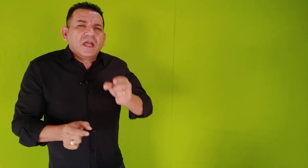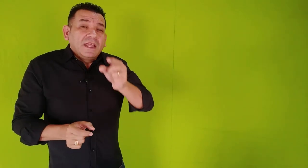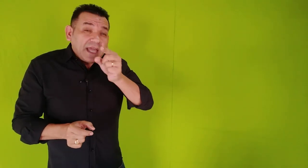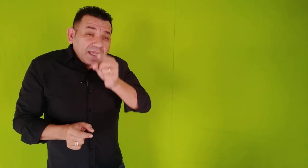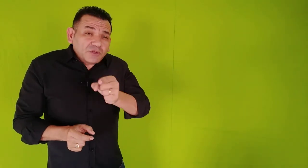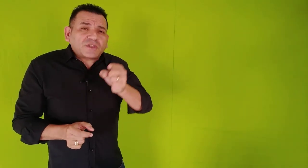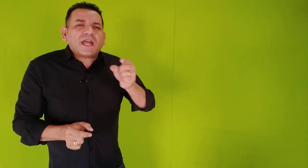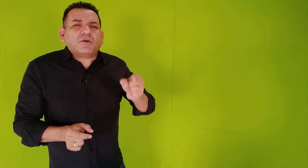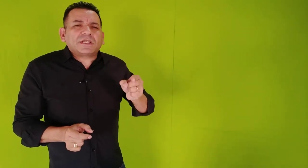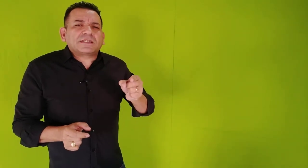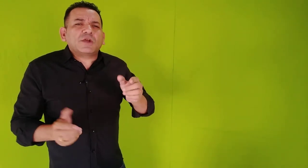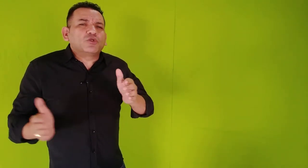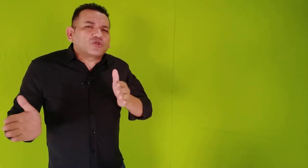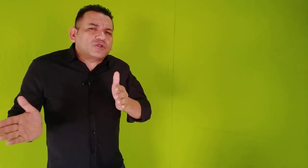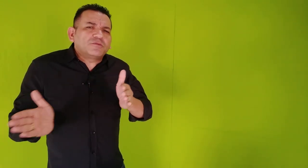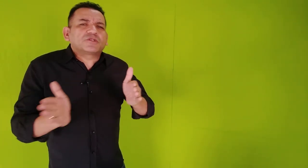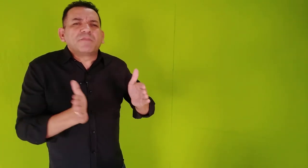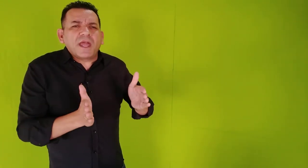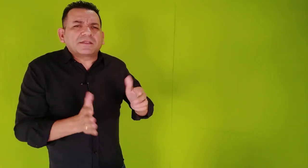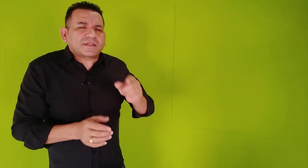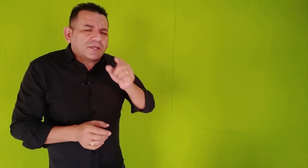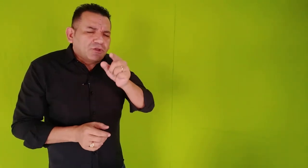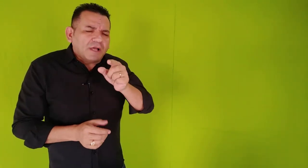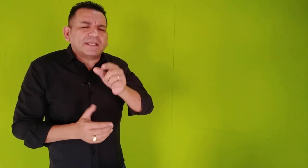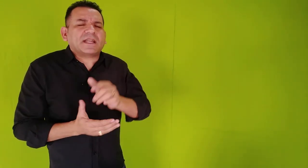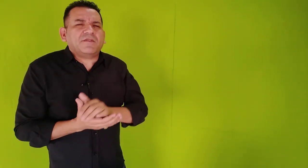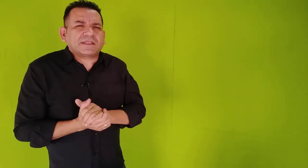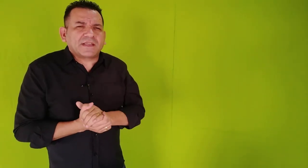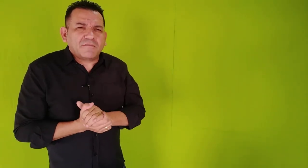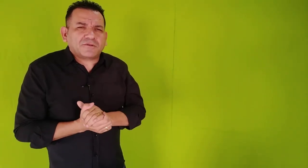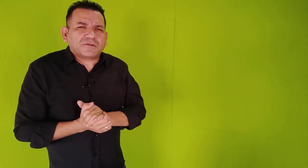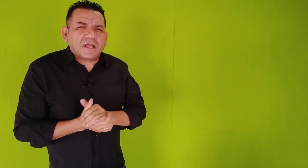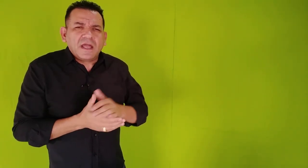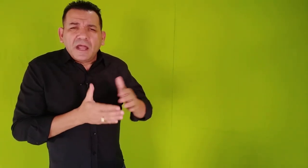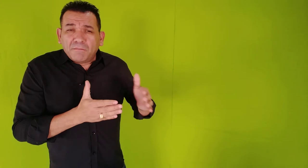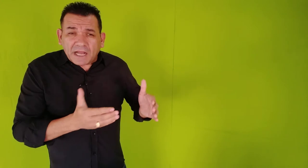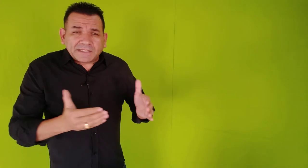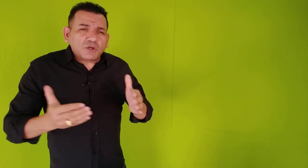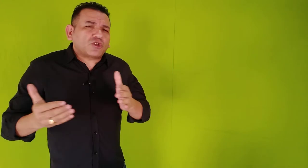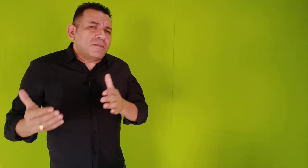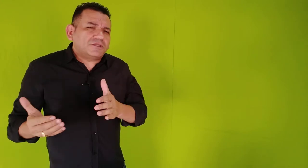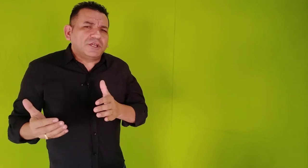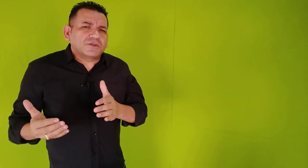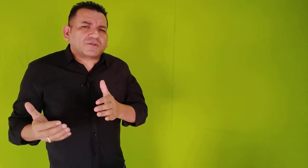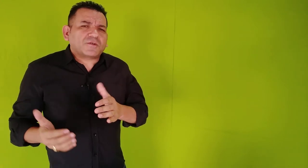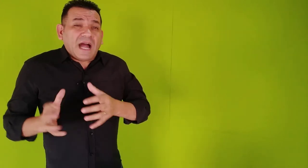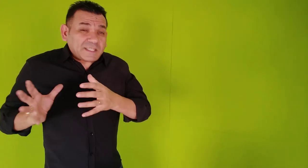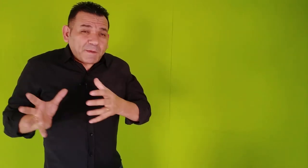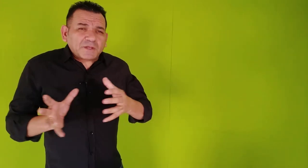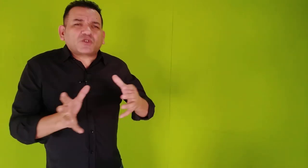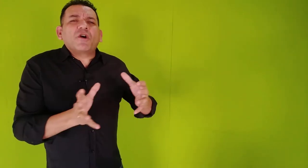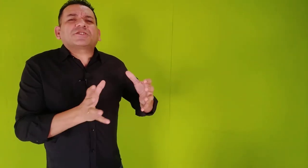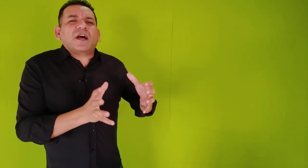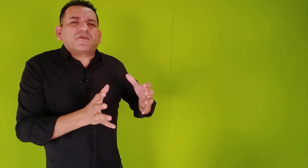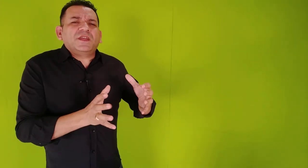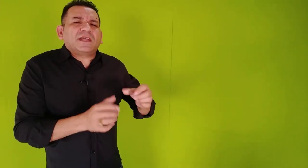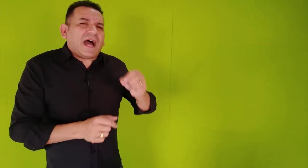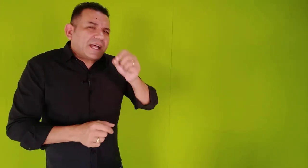E é isso que aconteceu nos últimos meses que nós atravessamos. Mas não somente isso, as pressões da vida, as